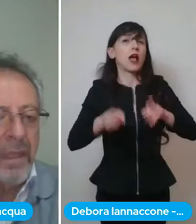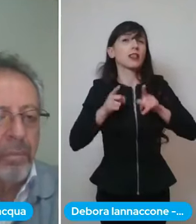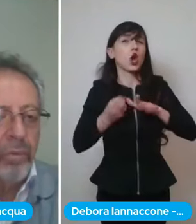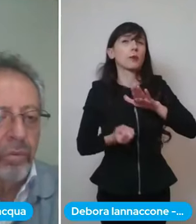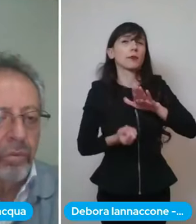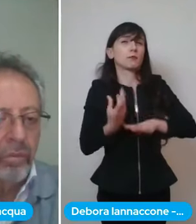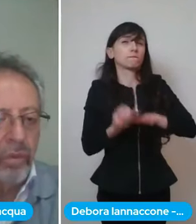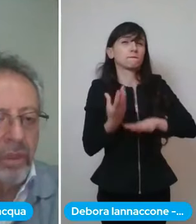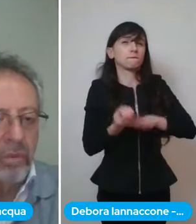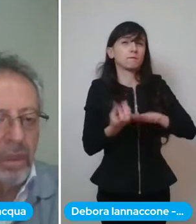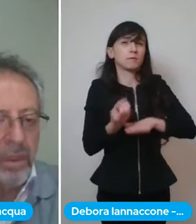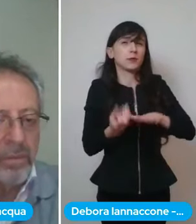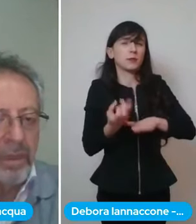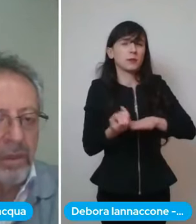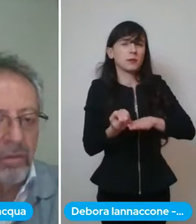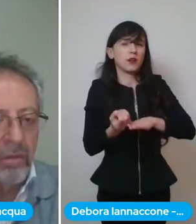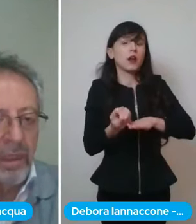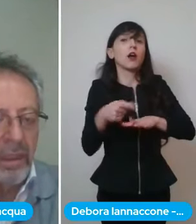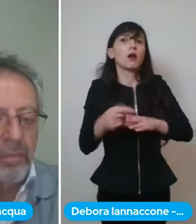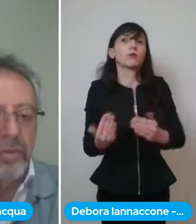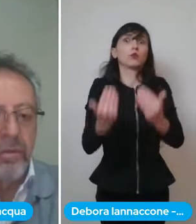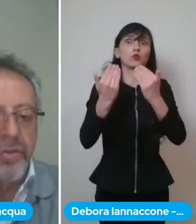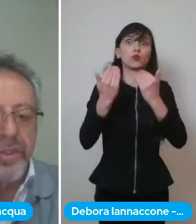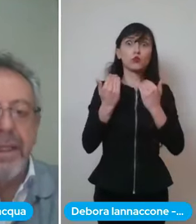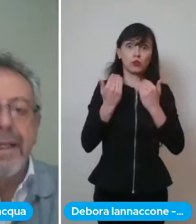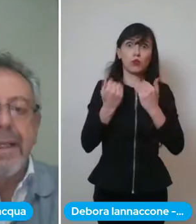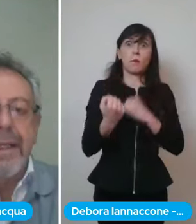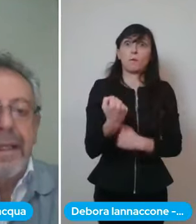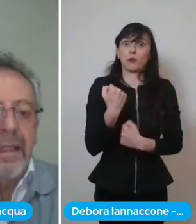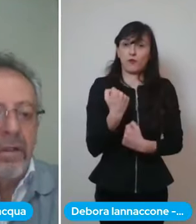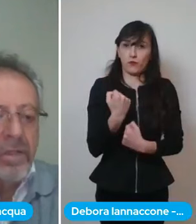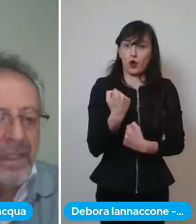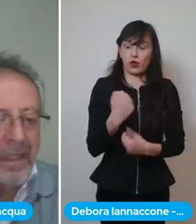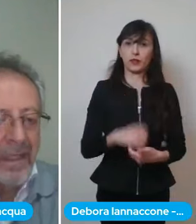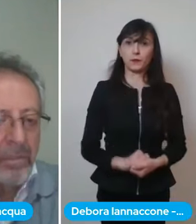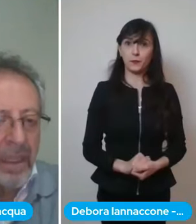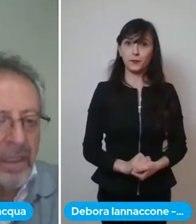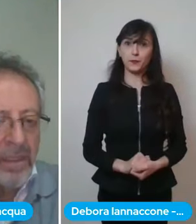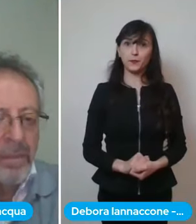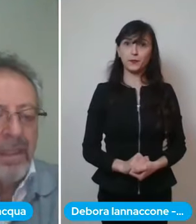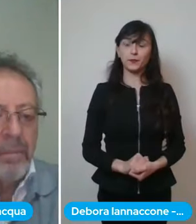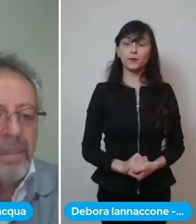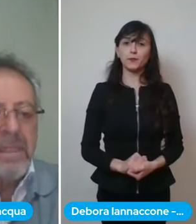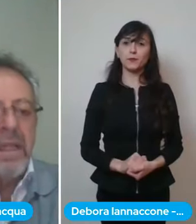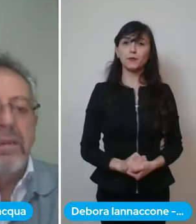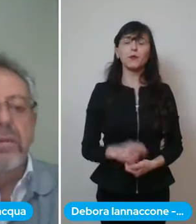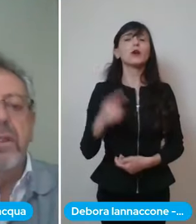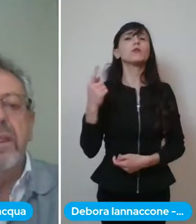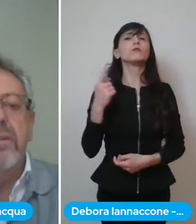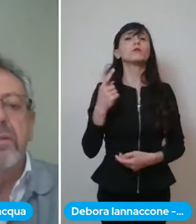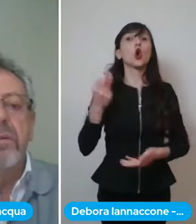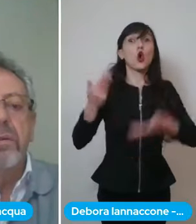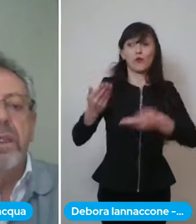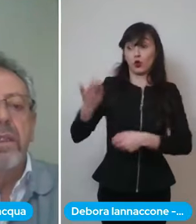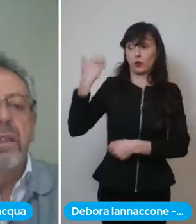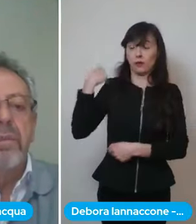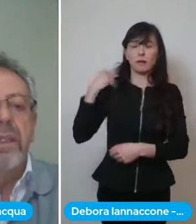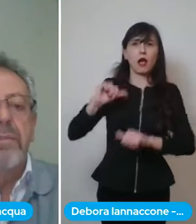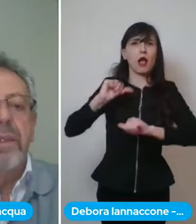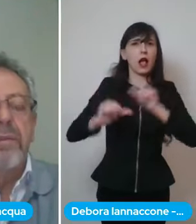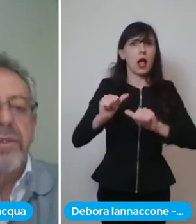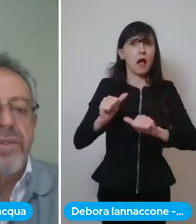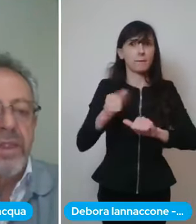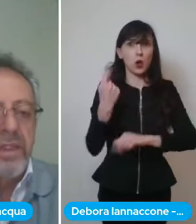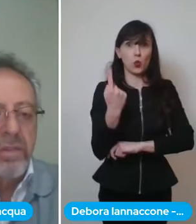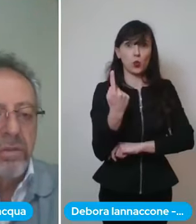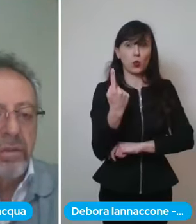'unità più duratura rispetto alla patologia la cosa che è cambiata rispetto al passato che coloro che dopo